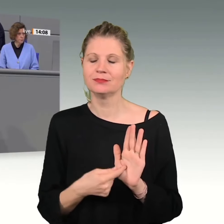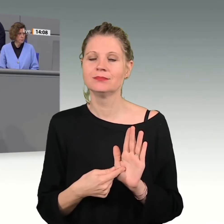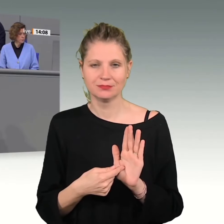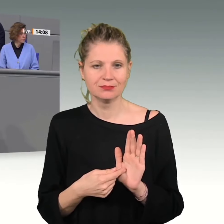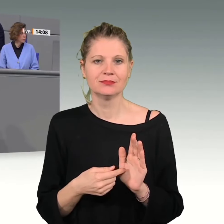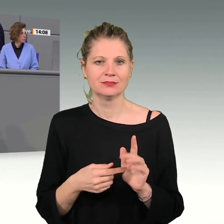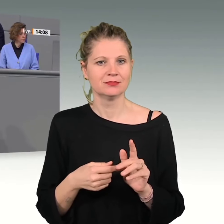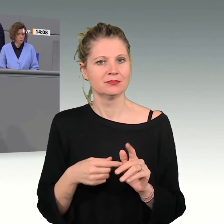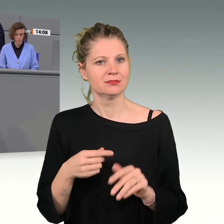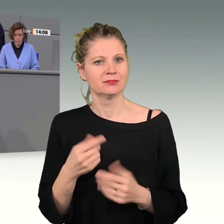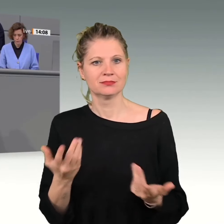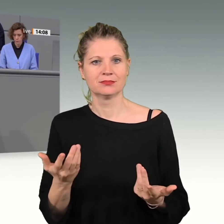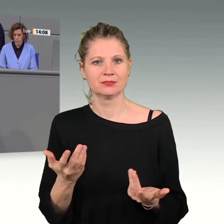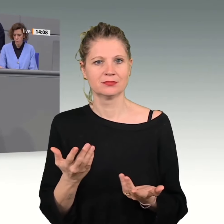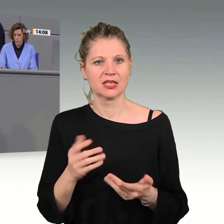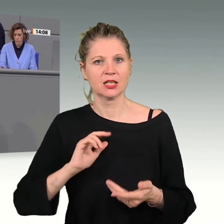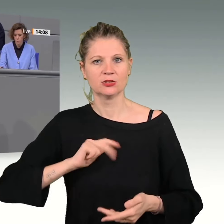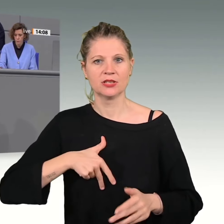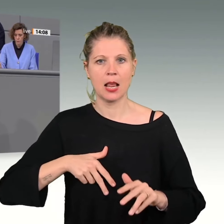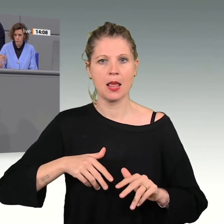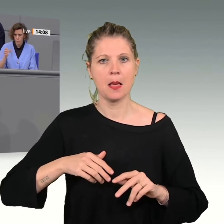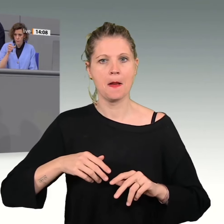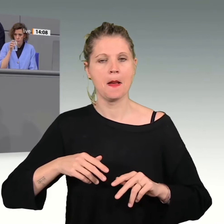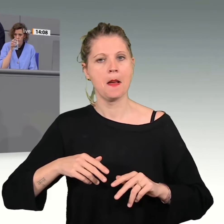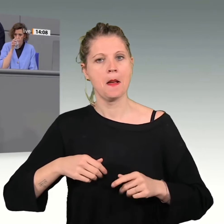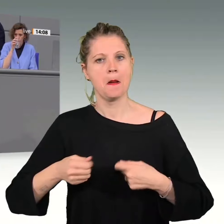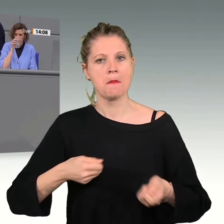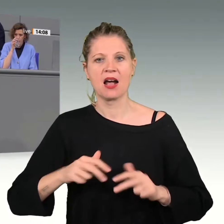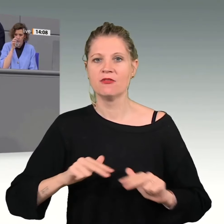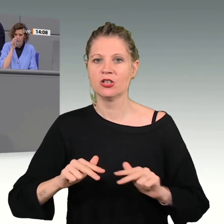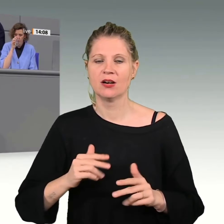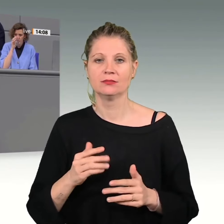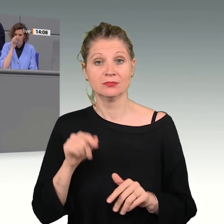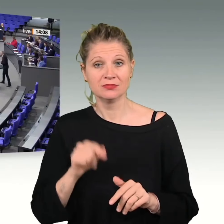Selbstverständlichkeiten der sozialen Marktwirtschaft scheitert. Vielen Dank.